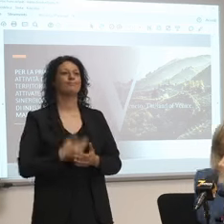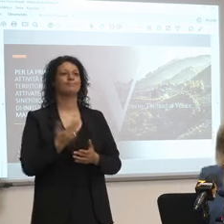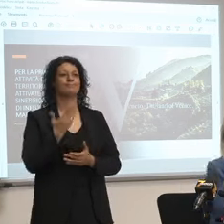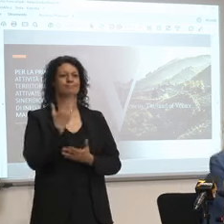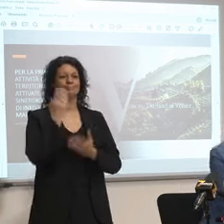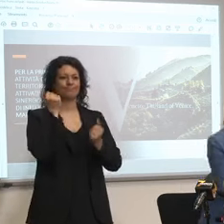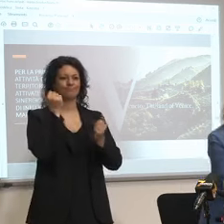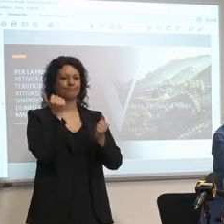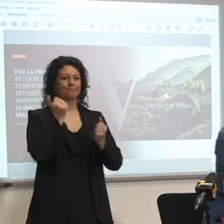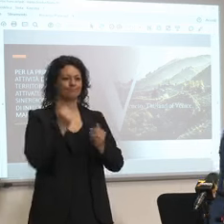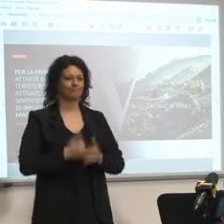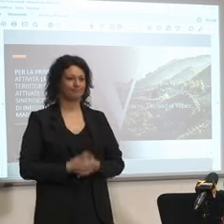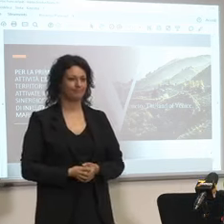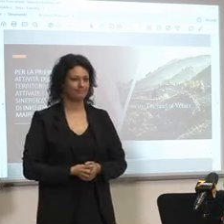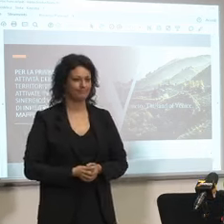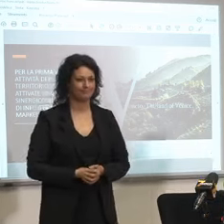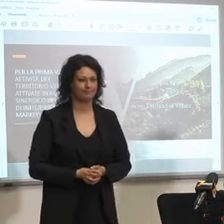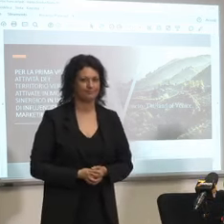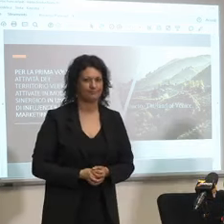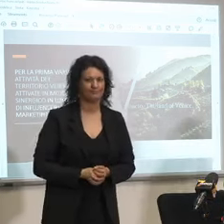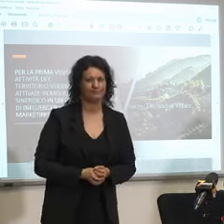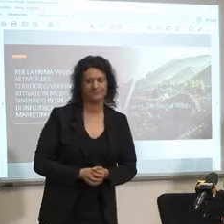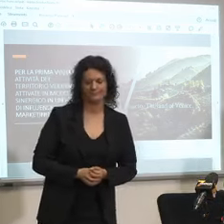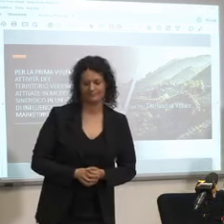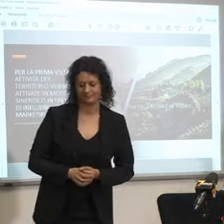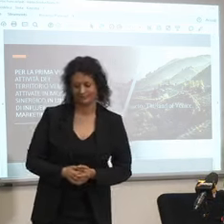arrivederci grazie